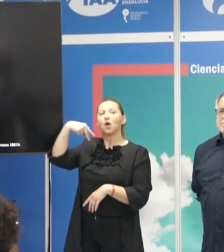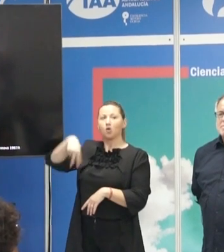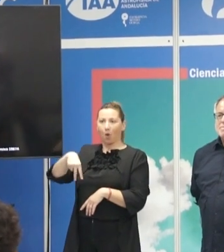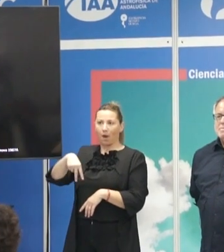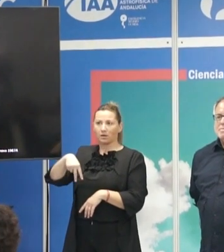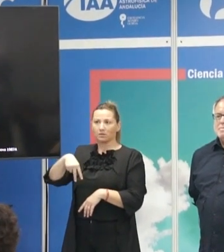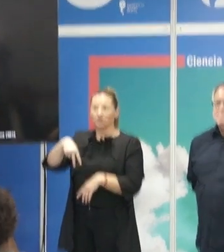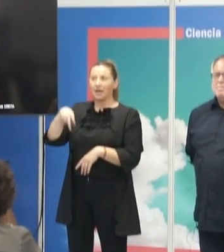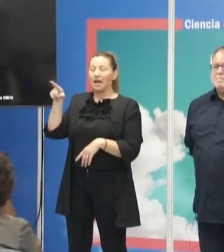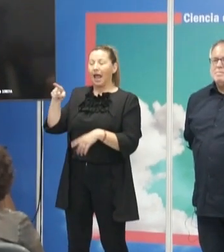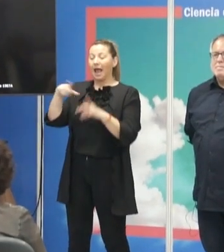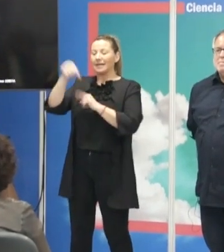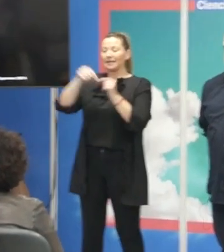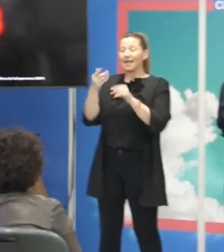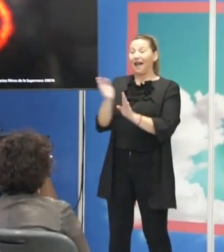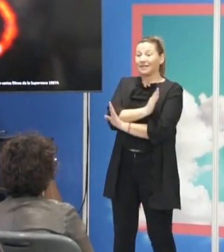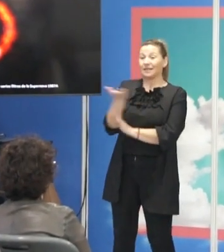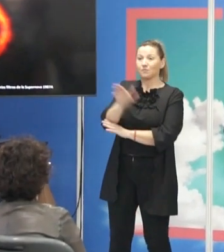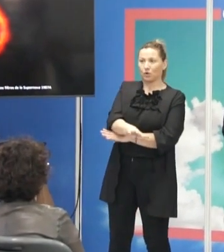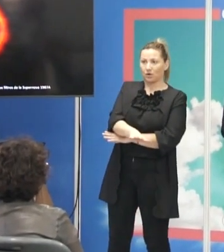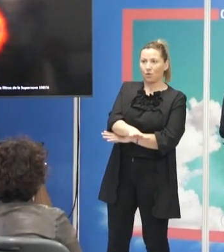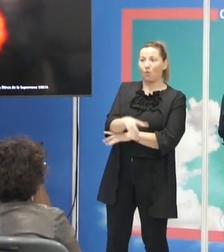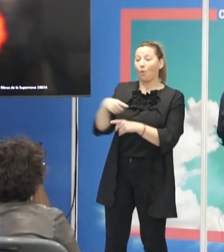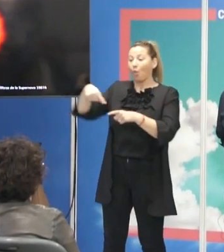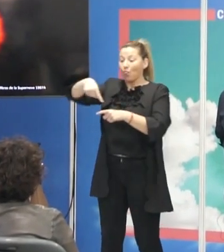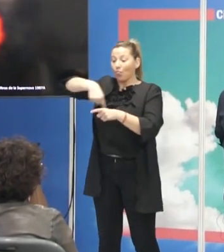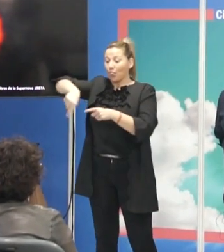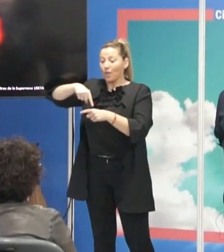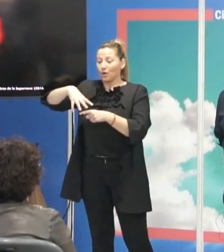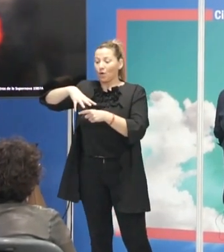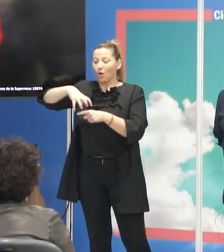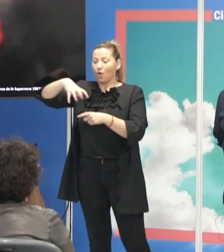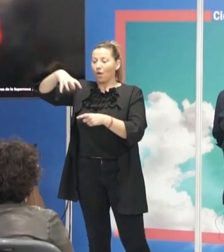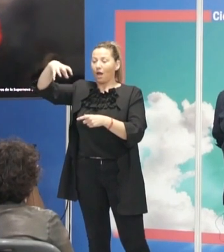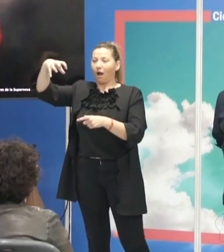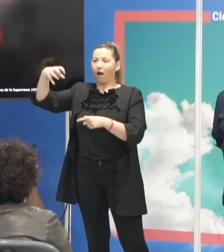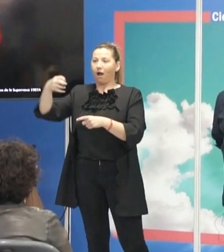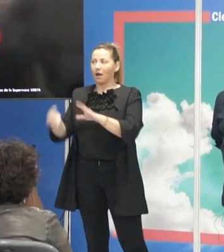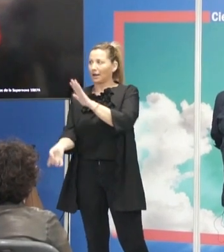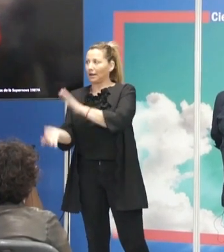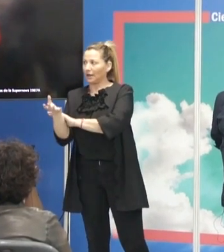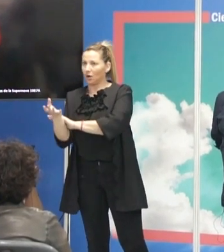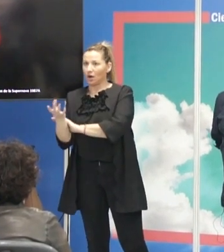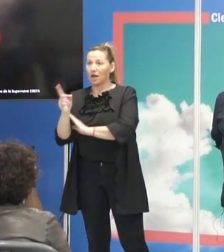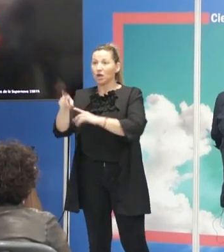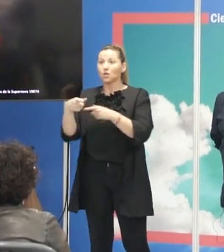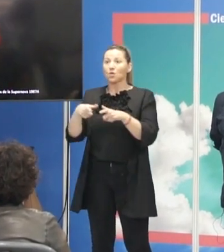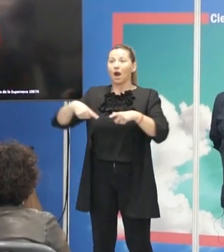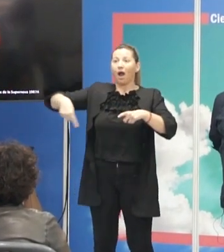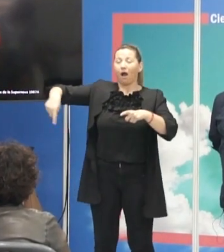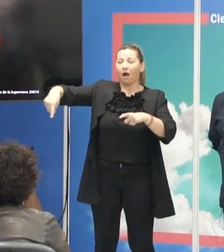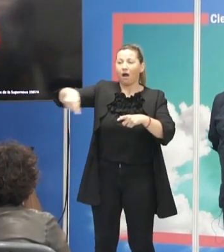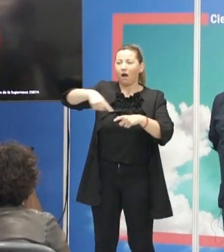la estrella antes de morir, eyectó un disco de gas, y justo después de la explosión de supernova, una onda de choque, lo que